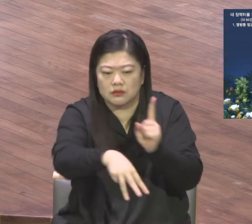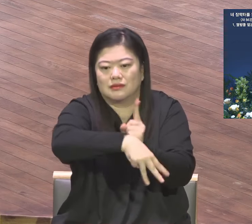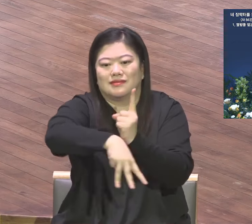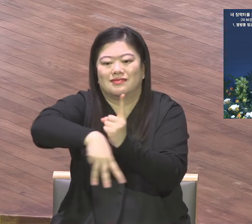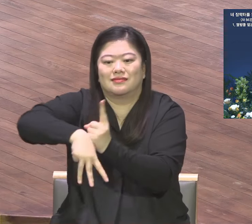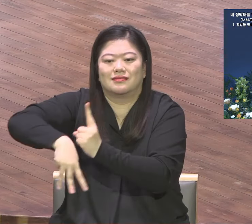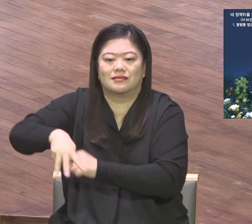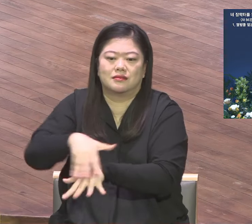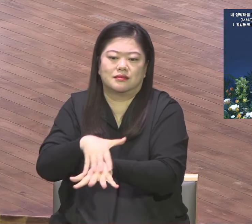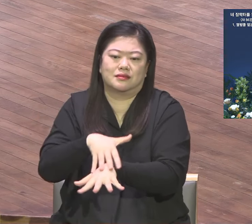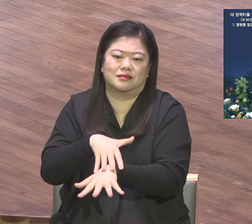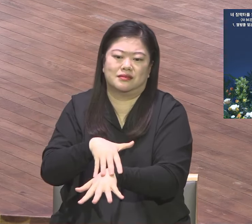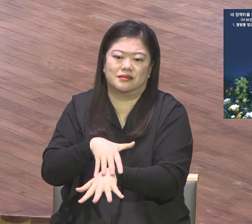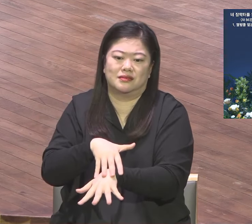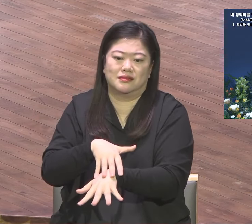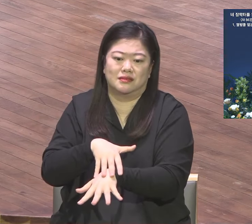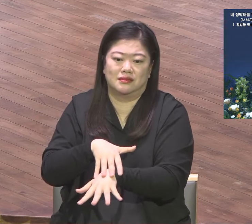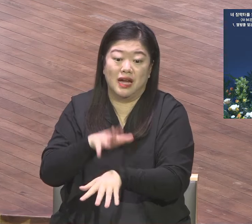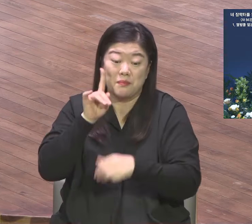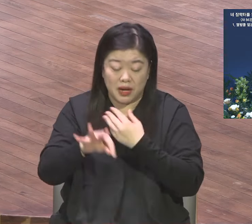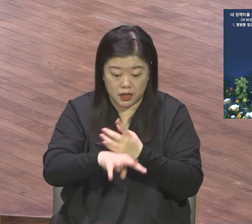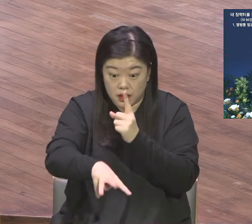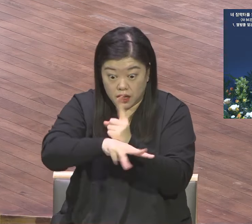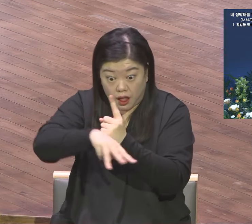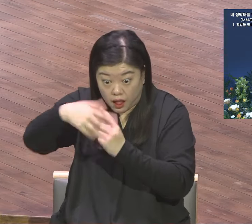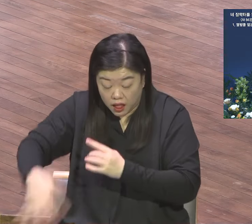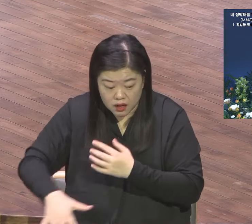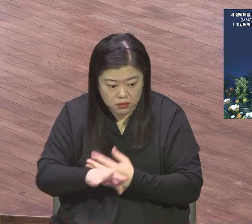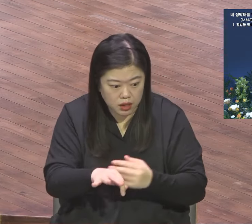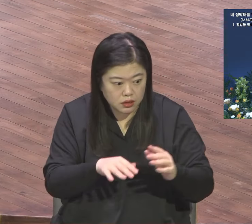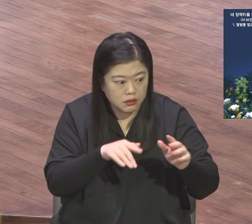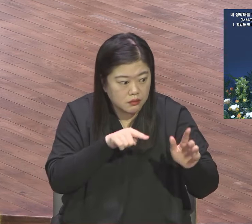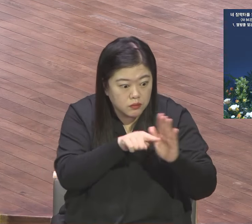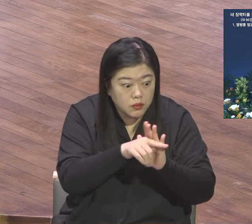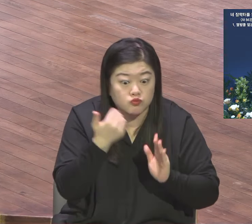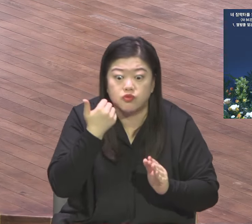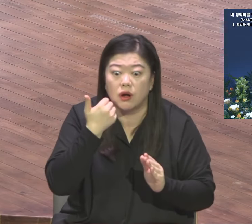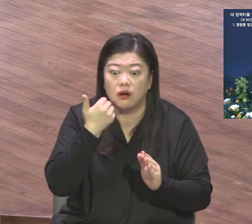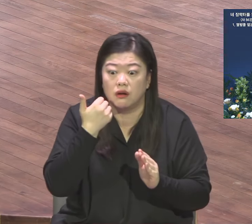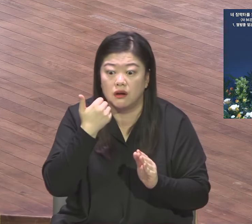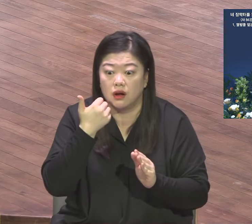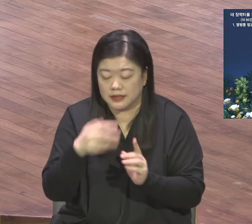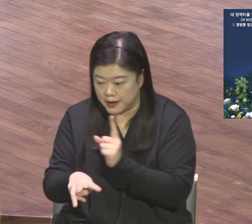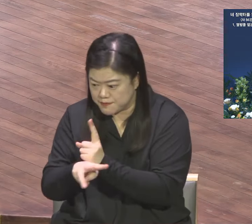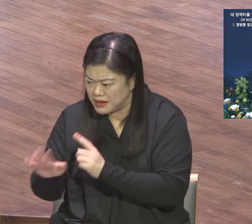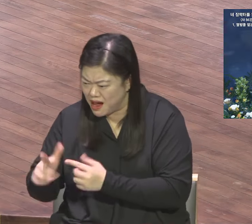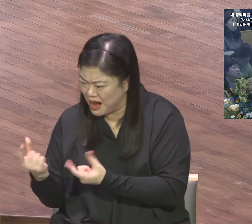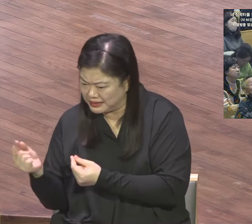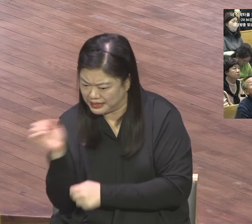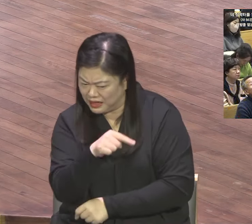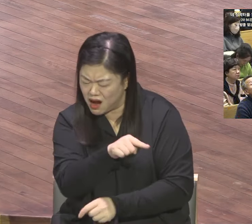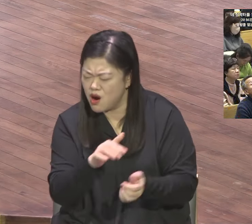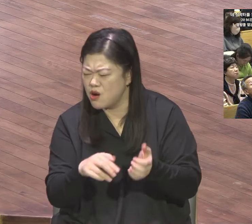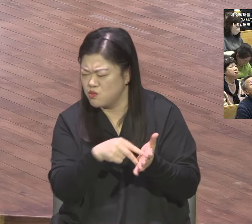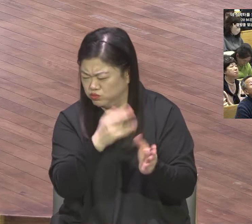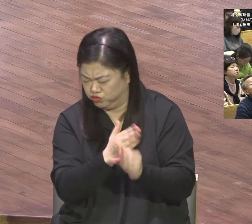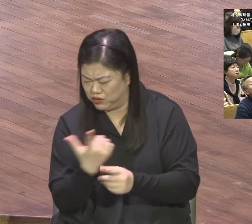예수가 그리스도 인생 모든 문제의결자 되신다는 유일성의 이 복음을 답을 주면 되는 겁니다 그리스도가 모든